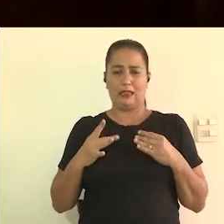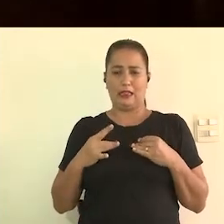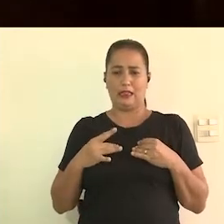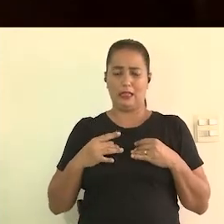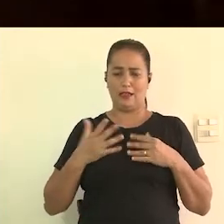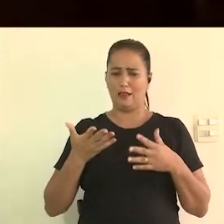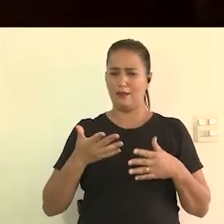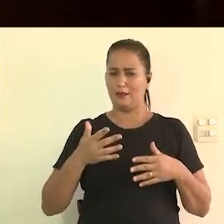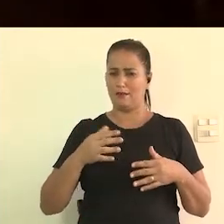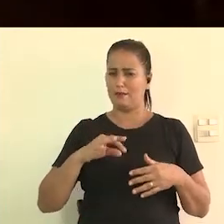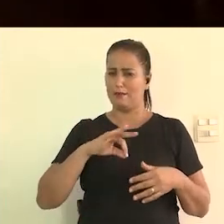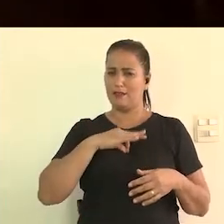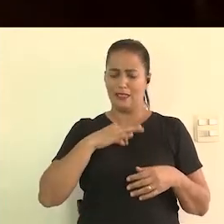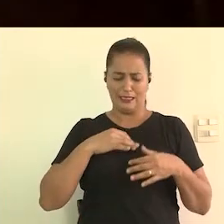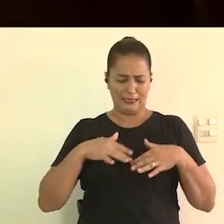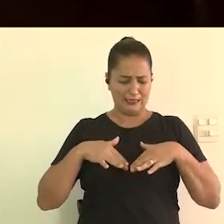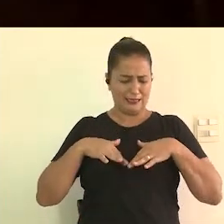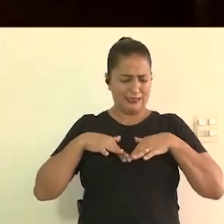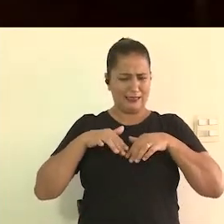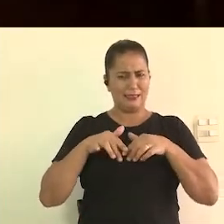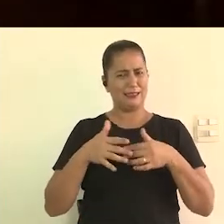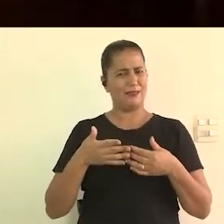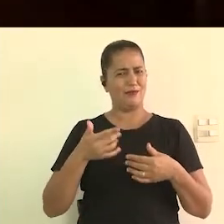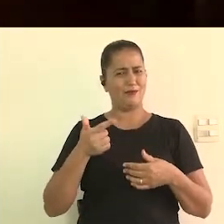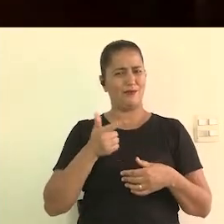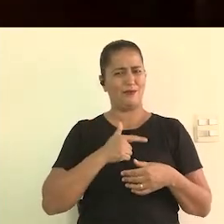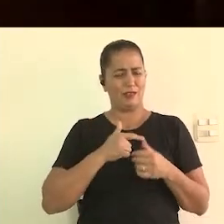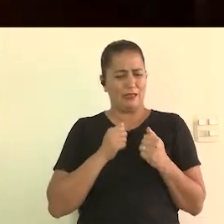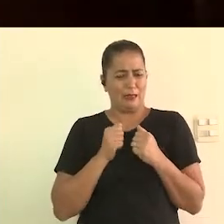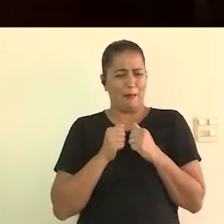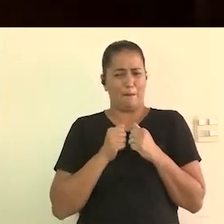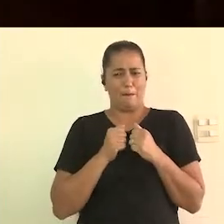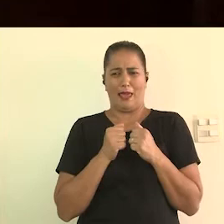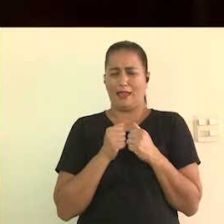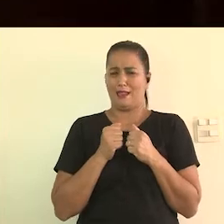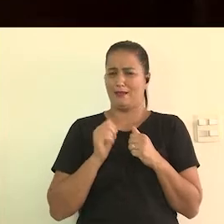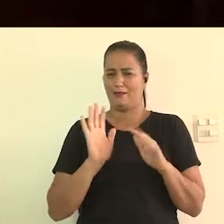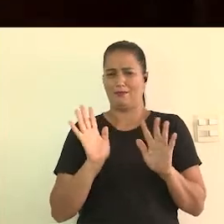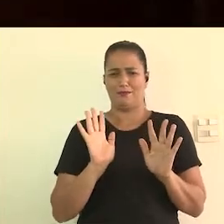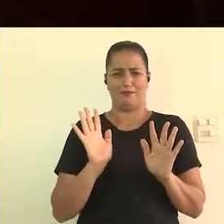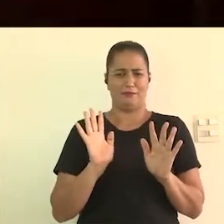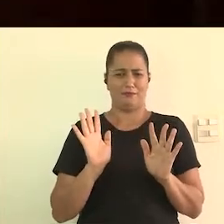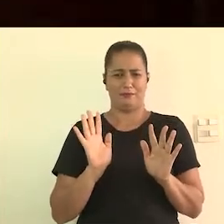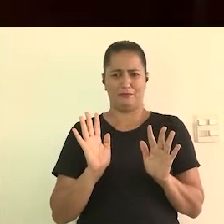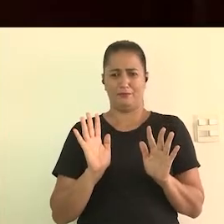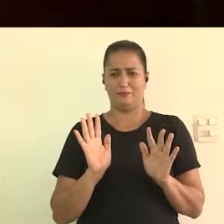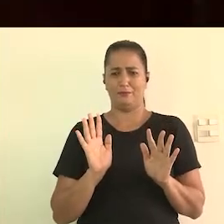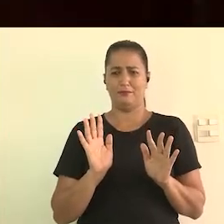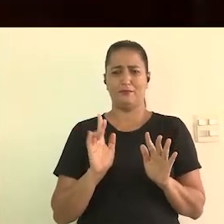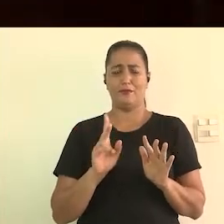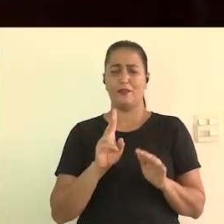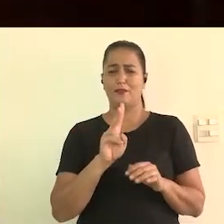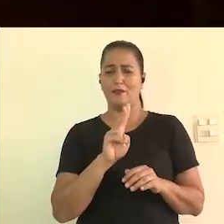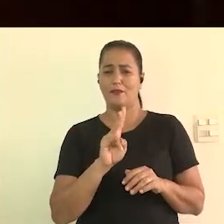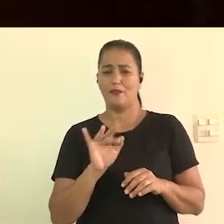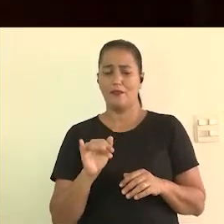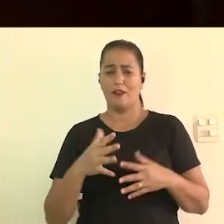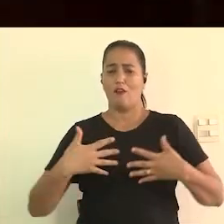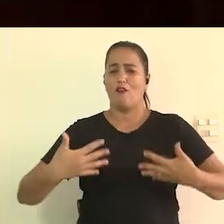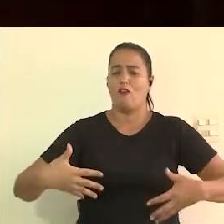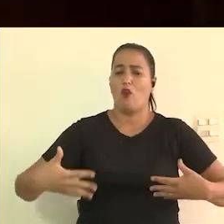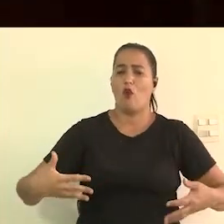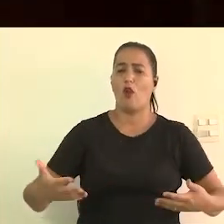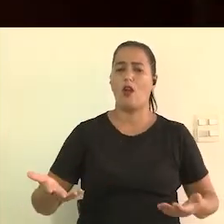ver a genitalia muitas vezes eu vejo isso fica inadequado no local ele vai ser vai ser muito